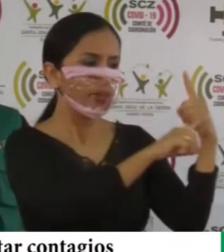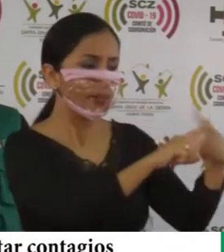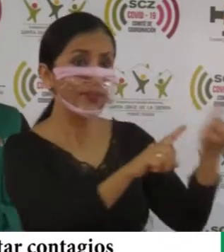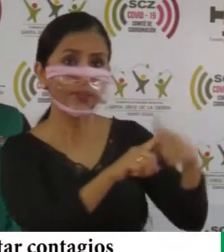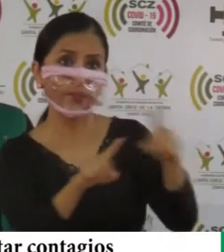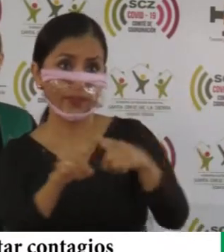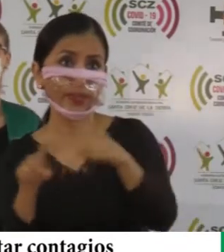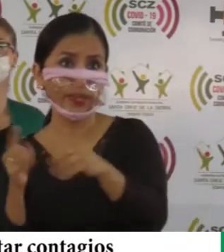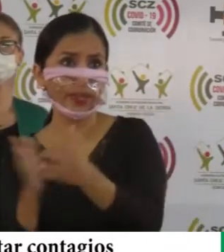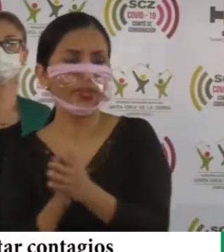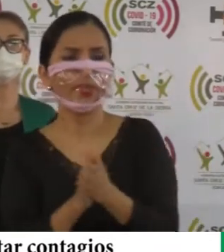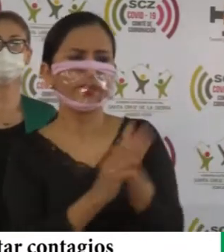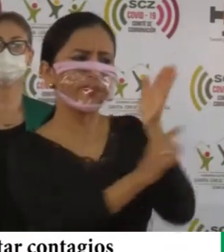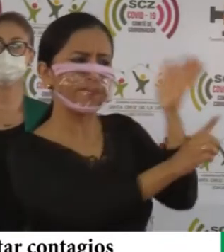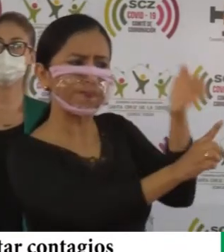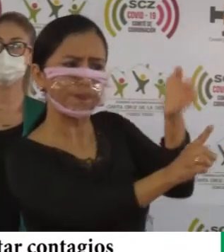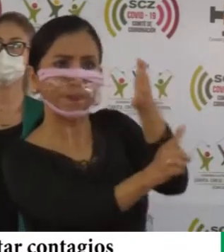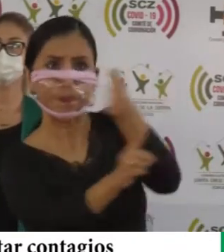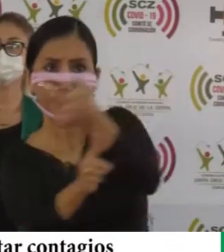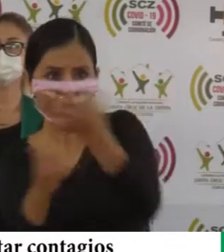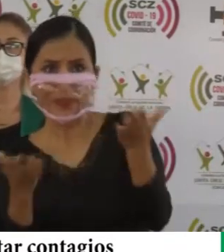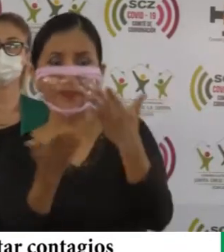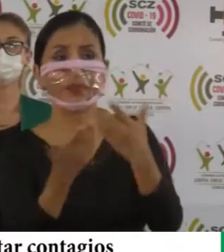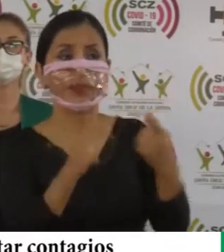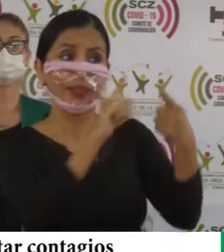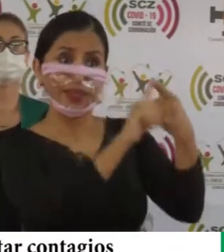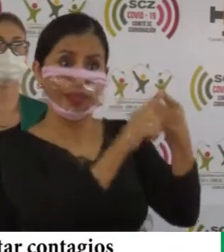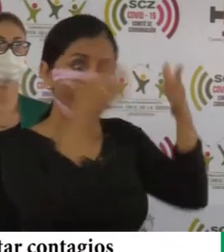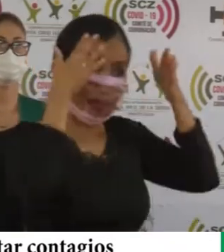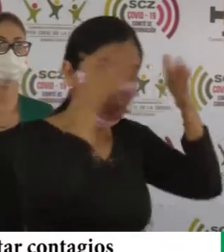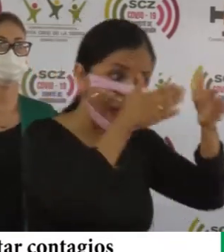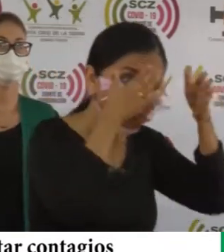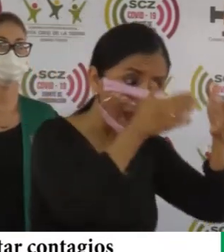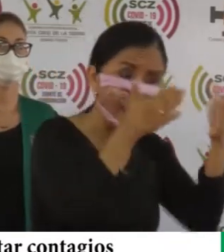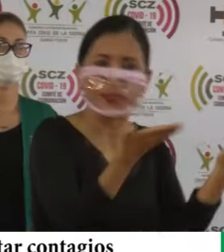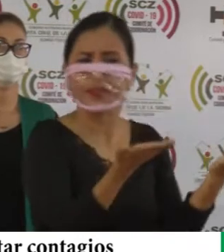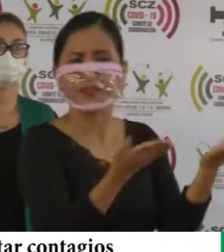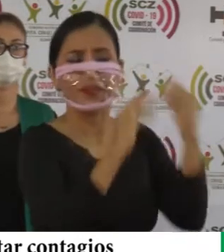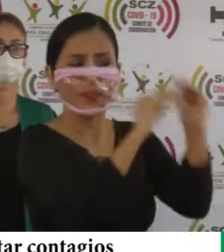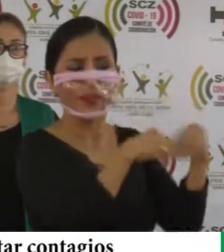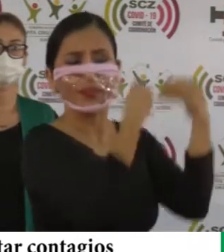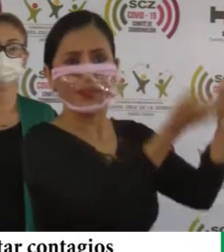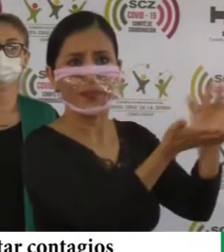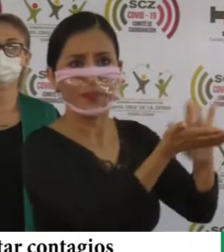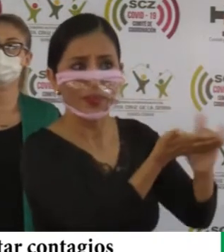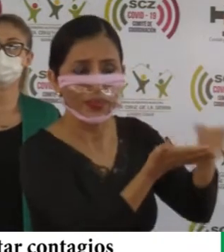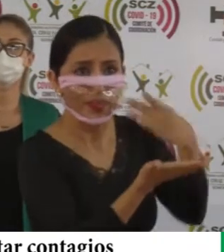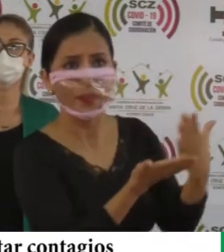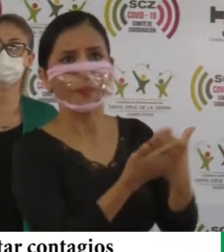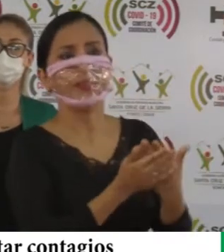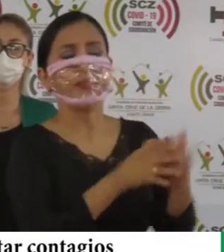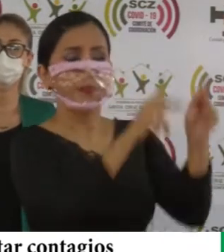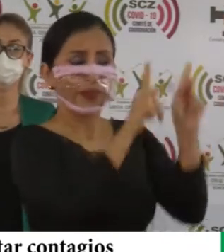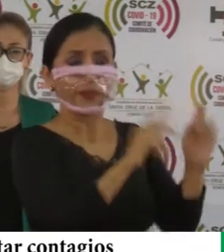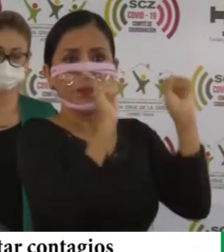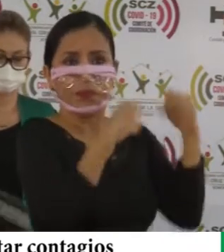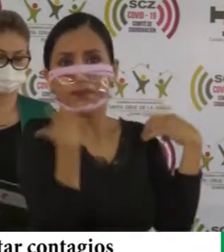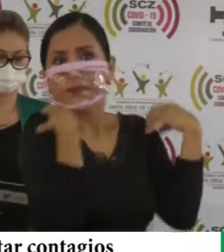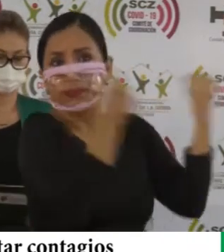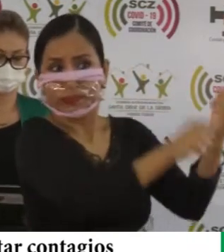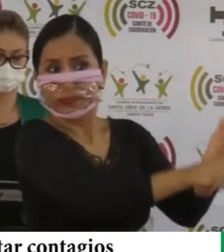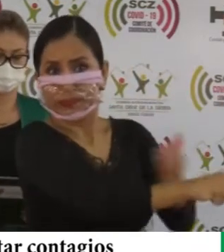líneas de acción es decir una es la atención para poder entregar los medicamentos y las personas puedan